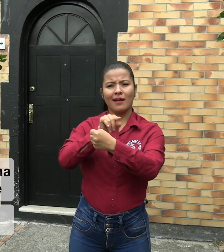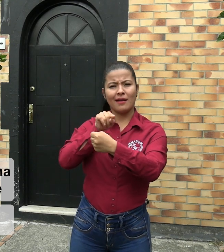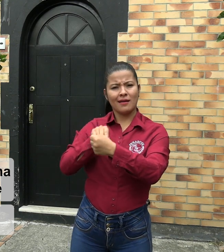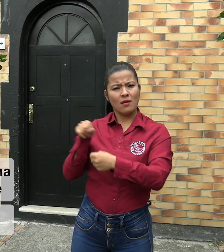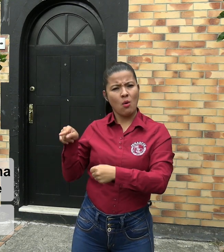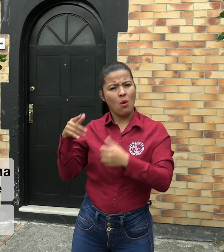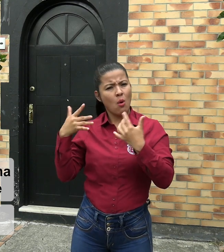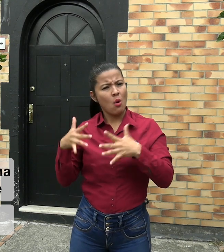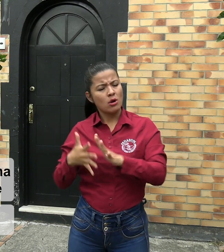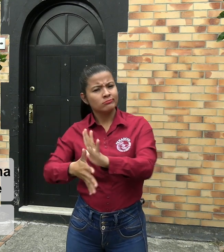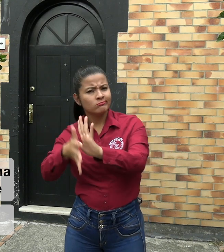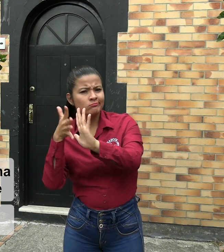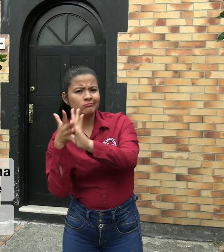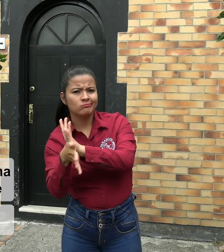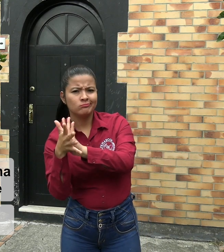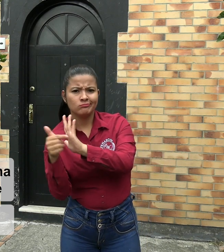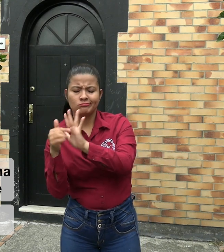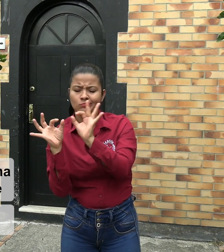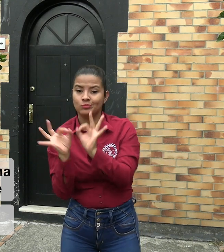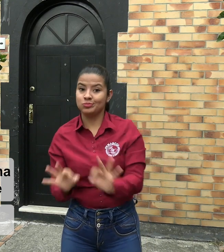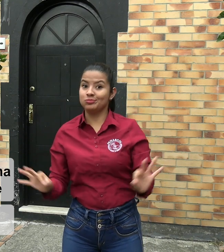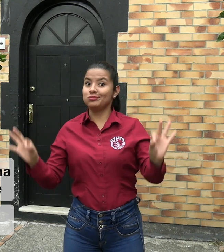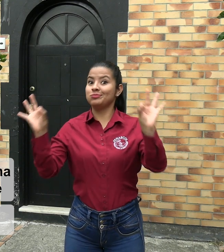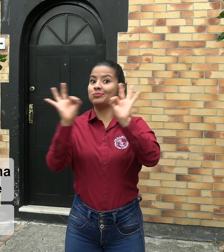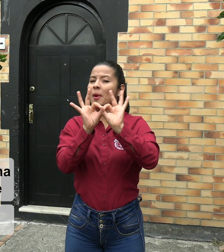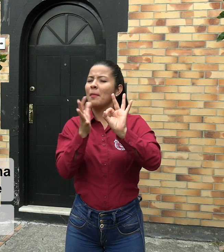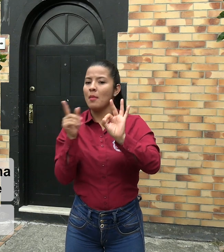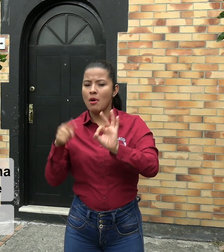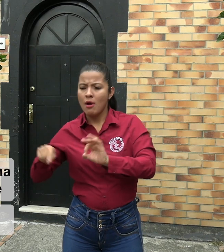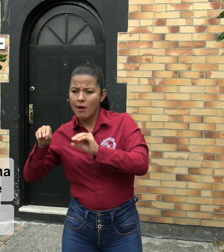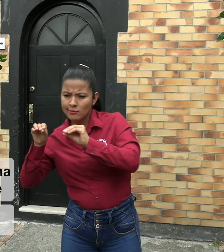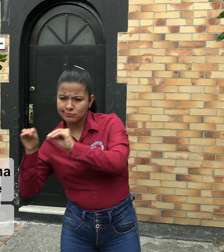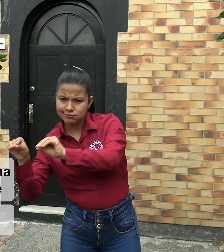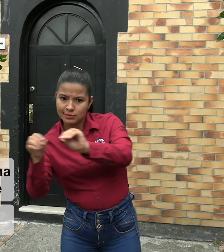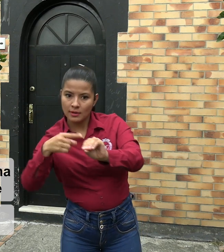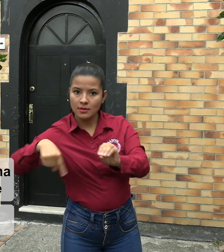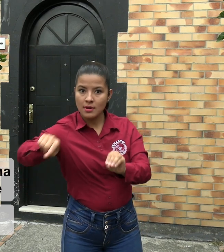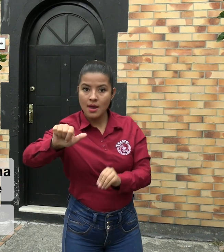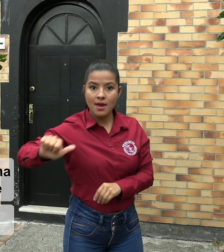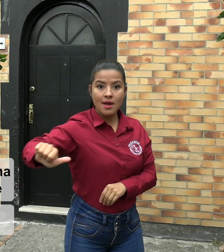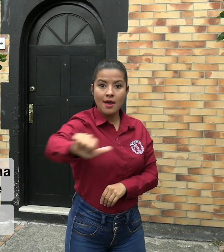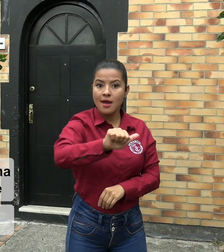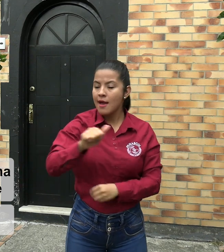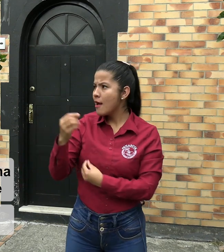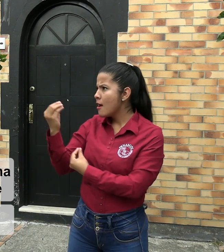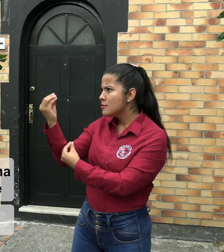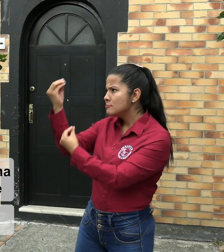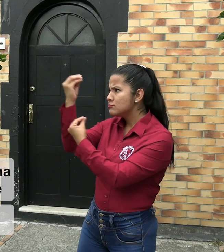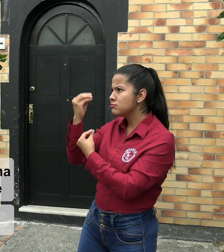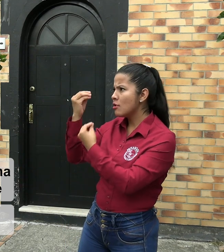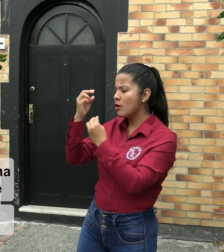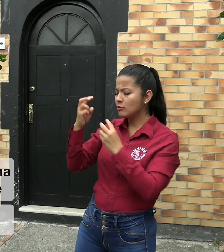Stephanie realizó un discurso importante como capacitación en materia de conocimiento dirigido a mujeres.